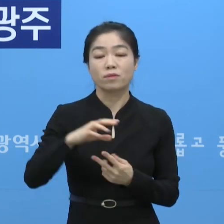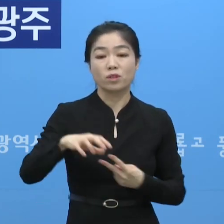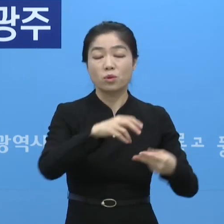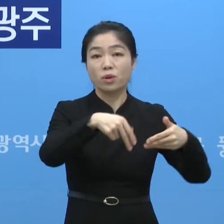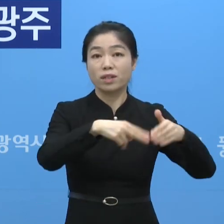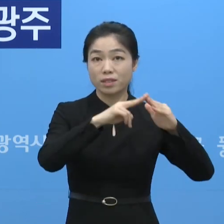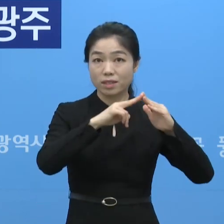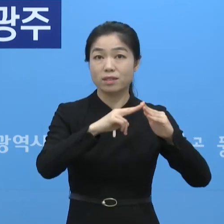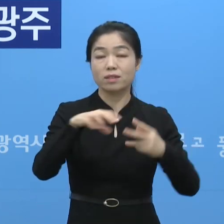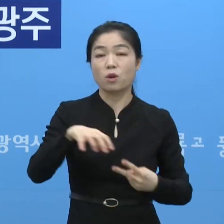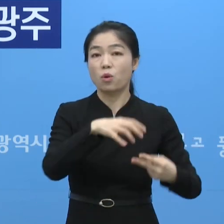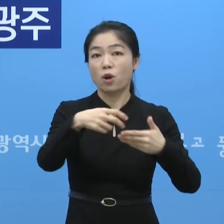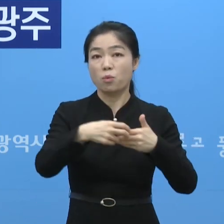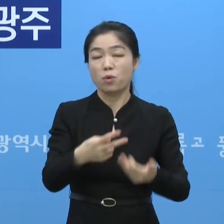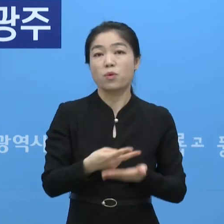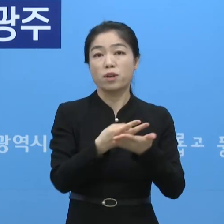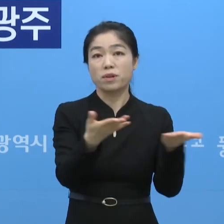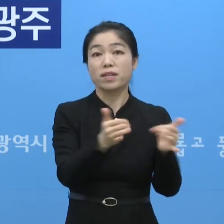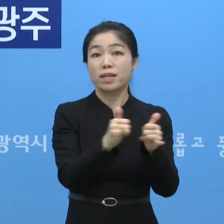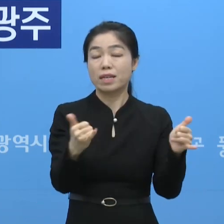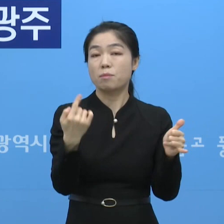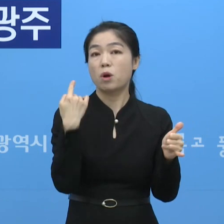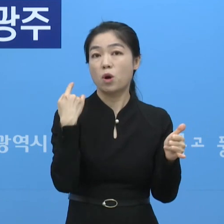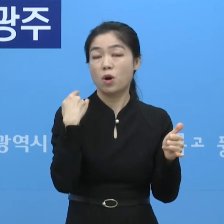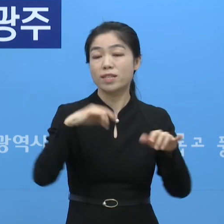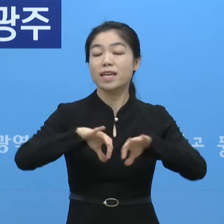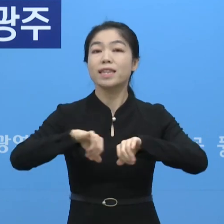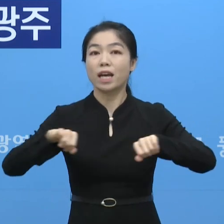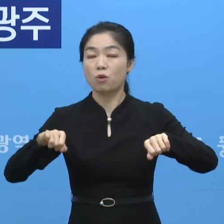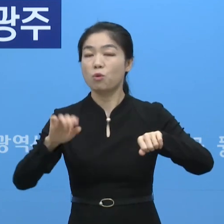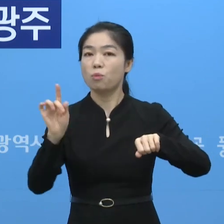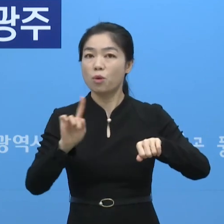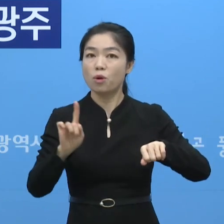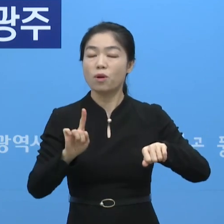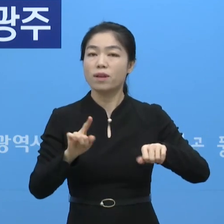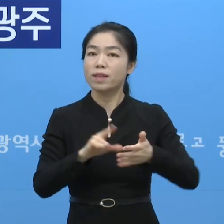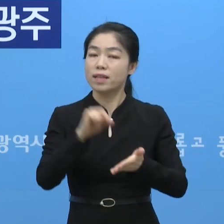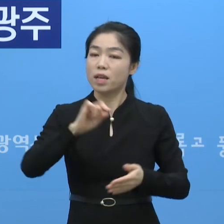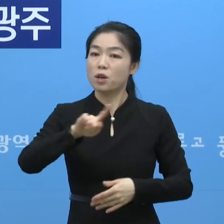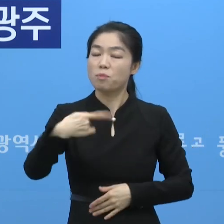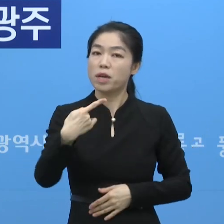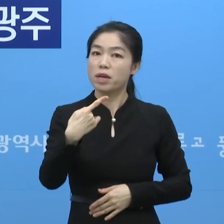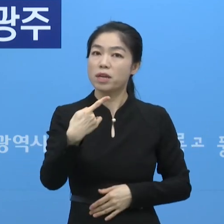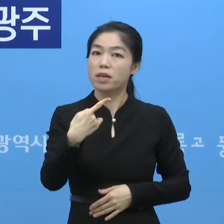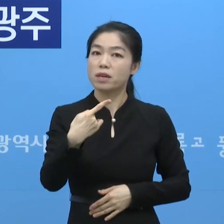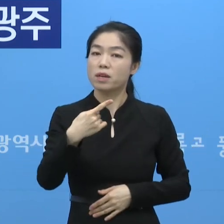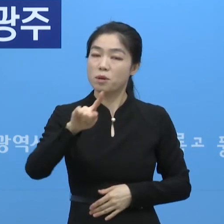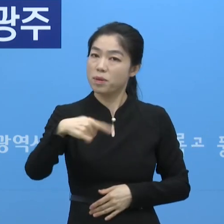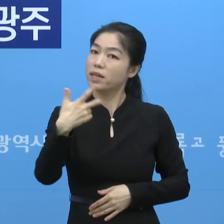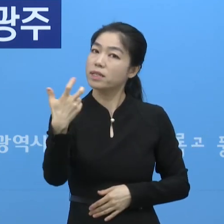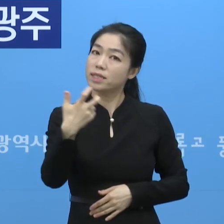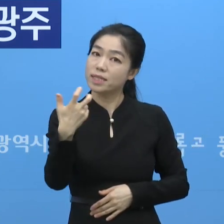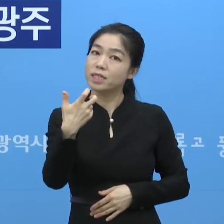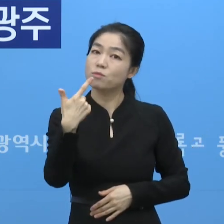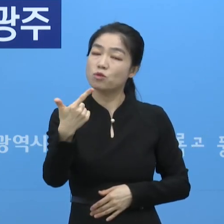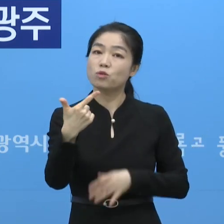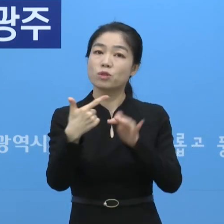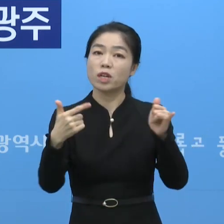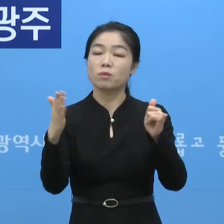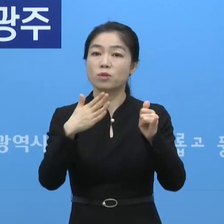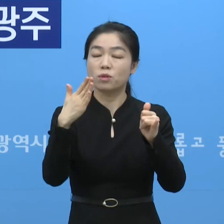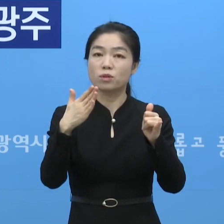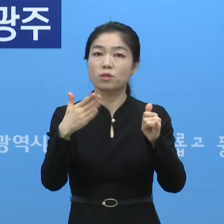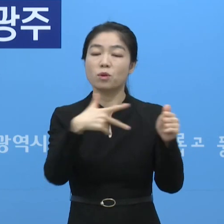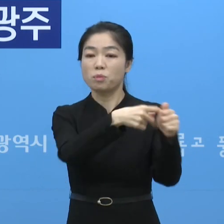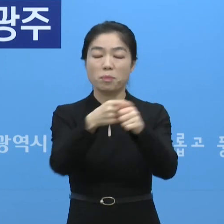요양시설과 병원 입원 종사자가 어제 별도로 보자면 한 176명 정도